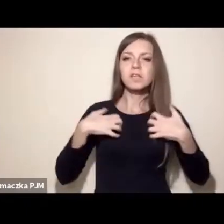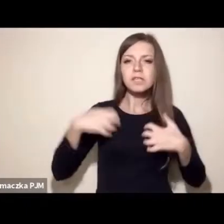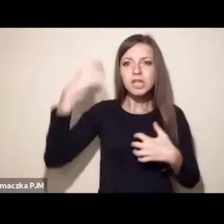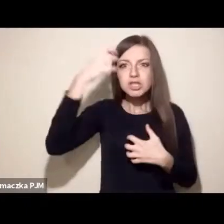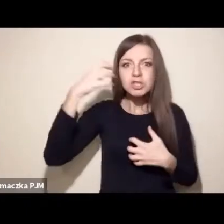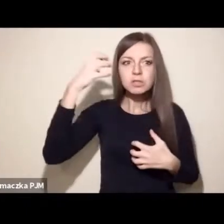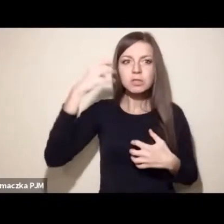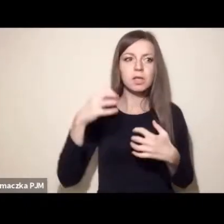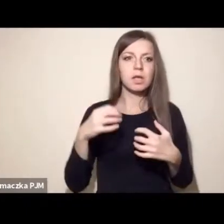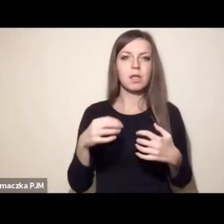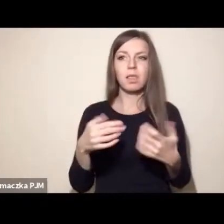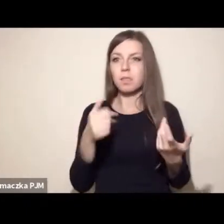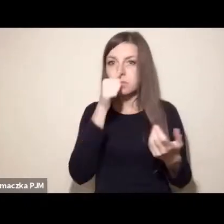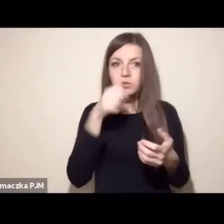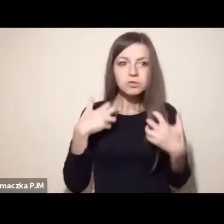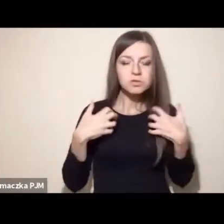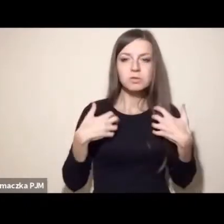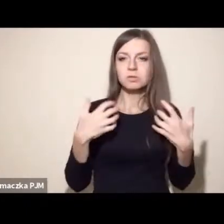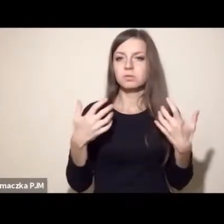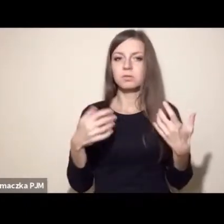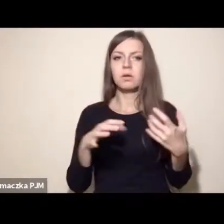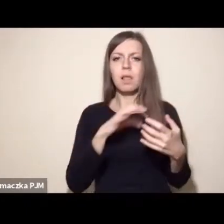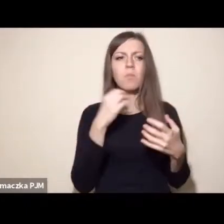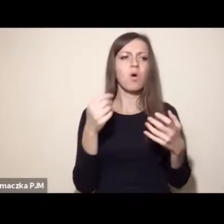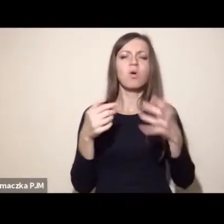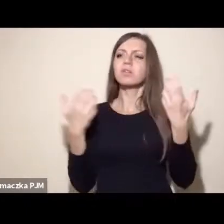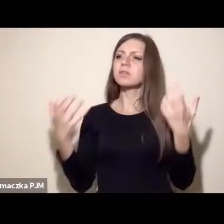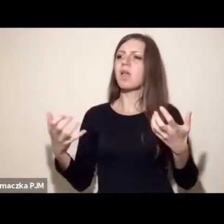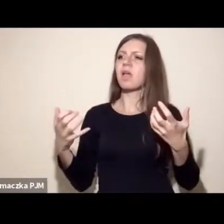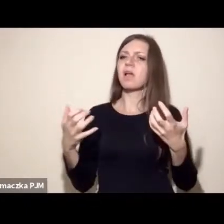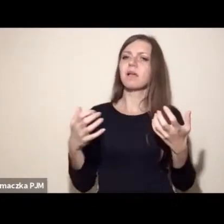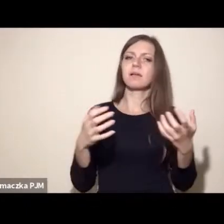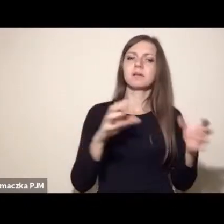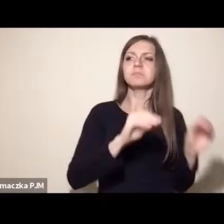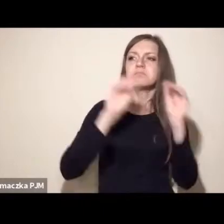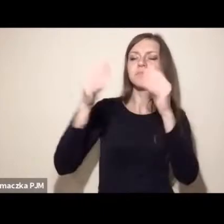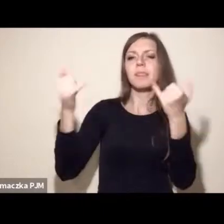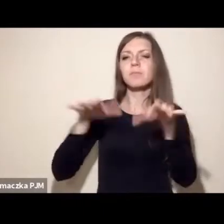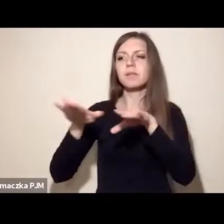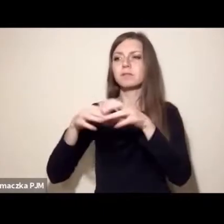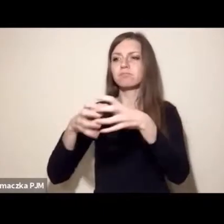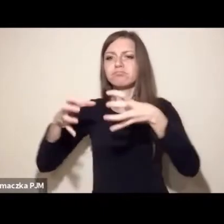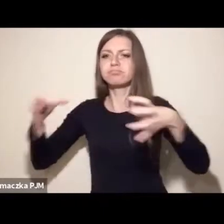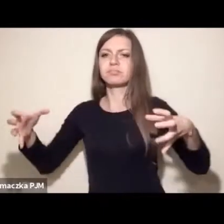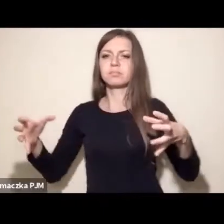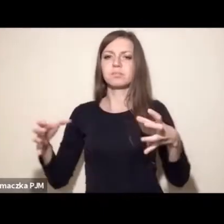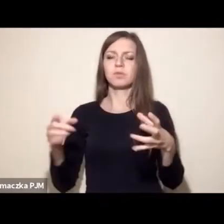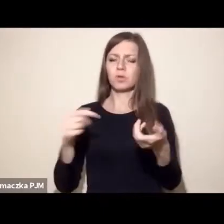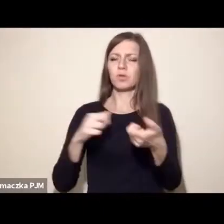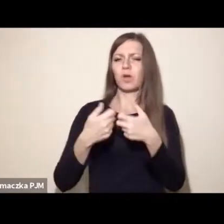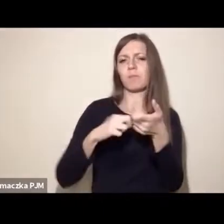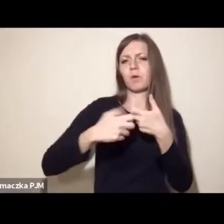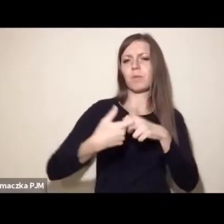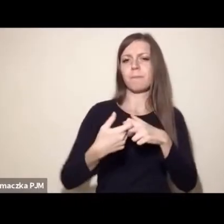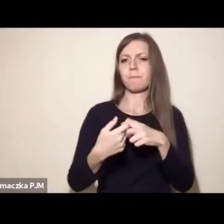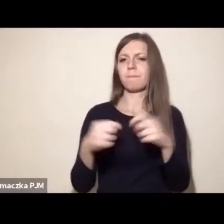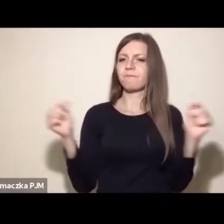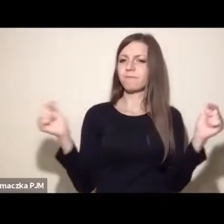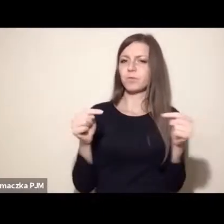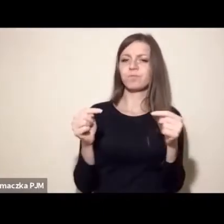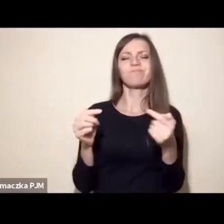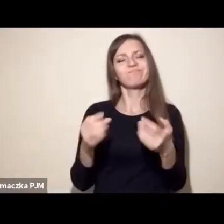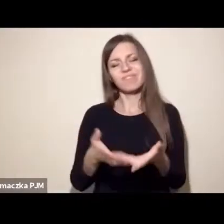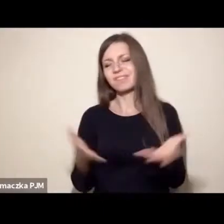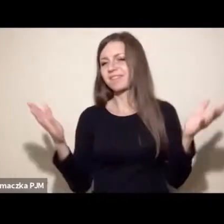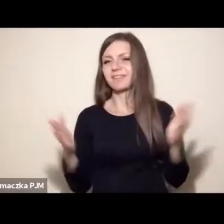nie mają sens przeżyć, a tylko dlatego, żeby rozszerzyć zakres garczunku i to jest inny problem pewnego konfliktu, niestety